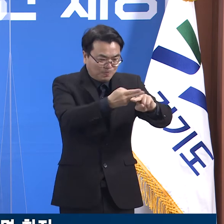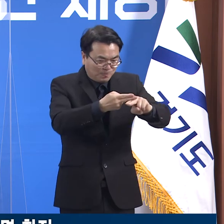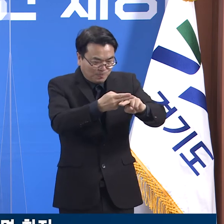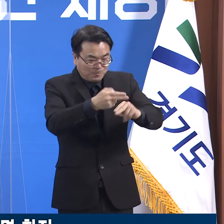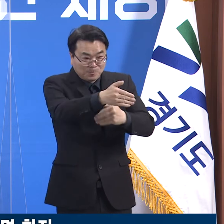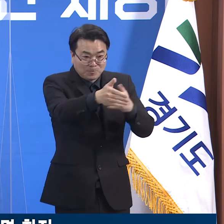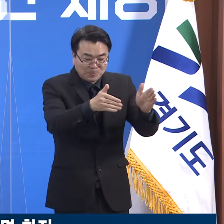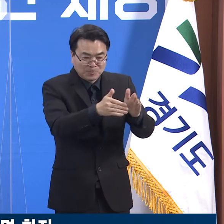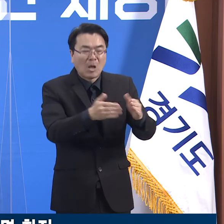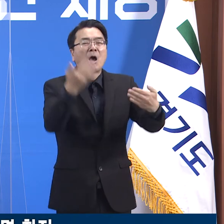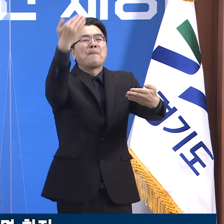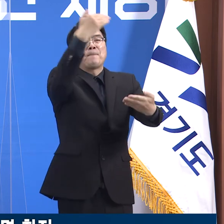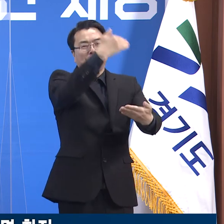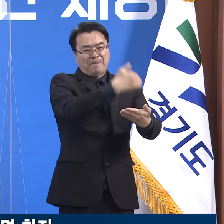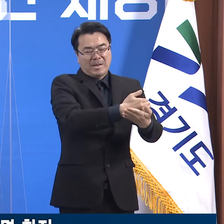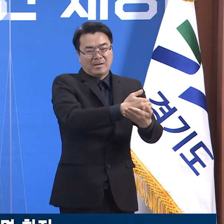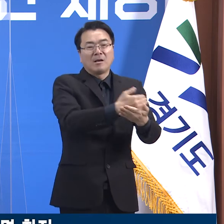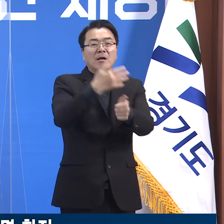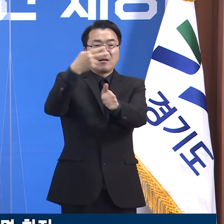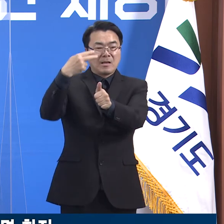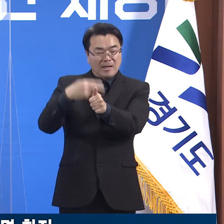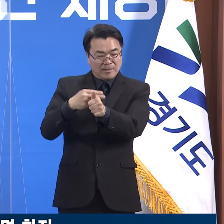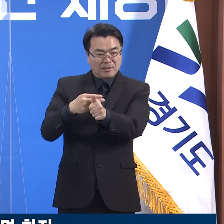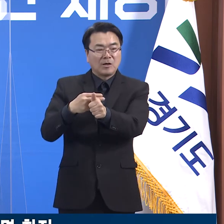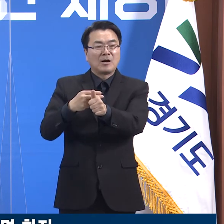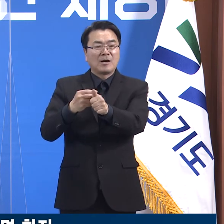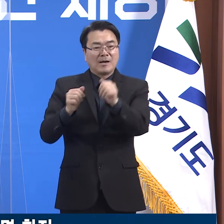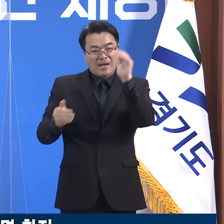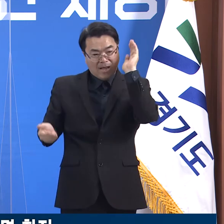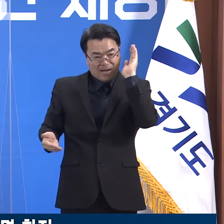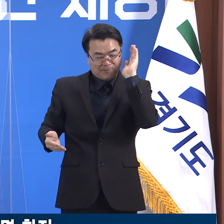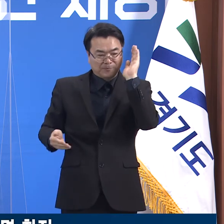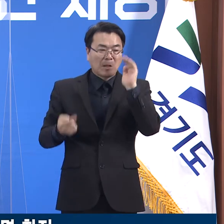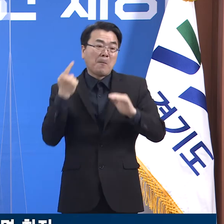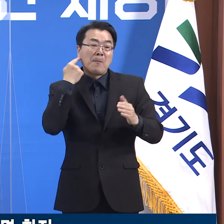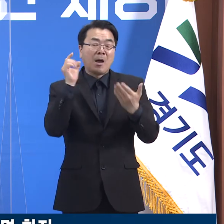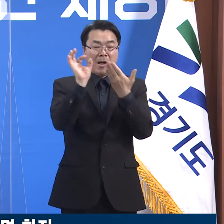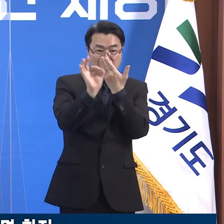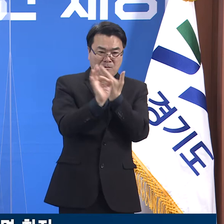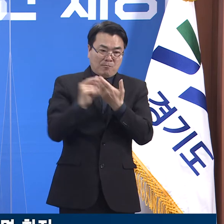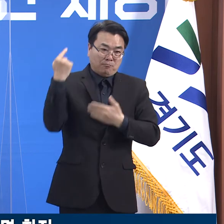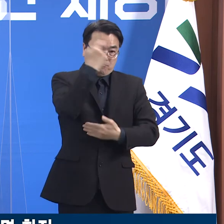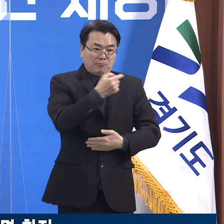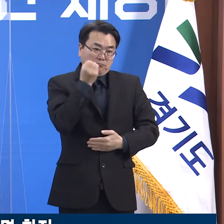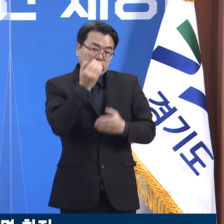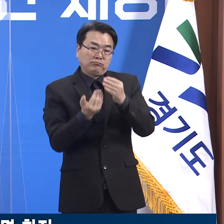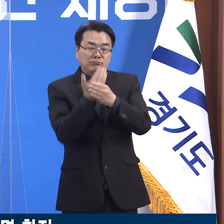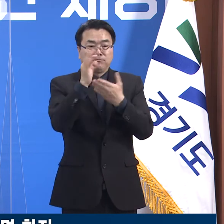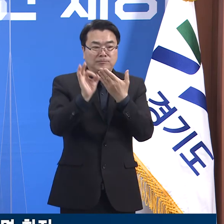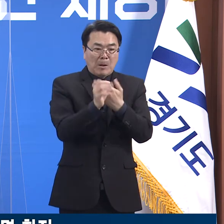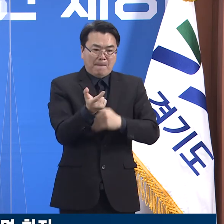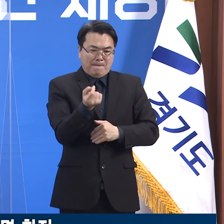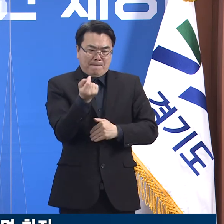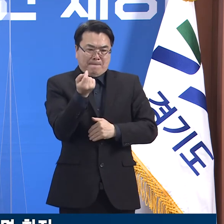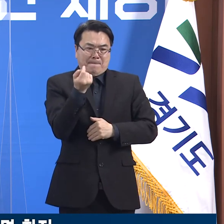폐쇄 조치했으며 교사와 학생들에게는 증상 발현 시 즉시 검사를 받도록 안내되었습니다.